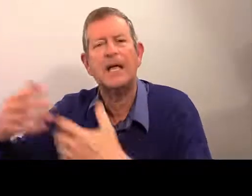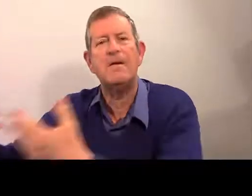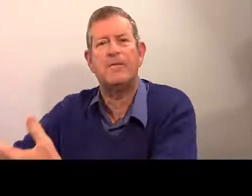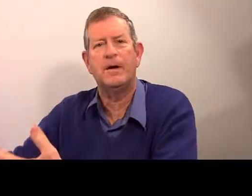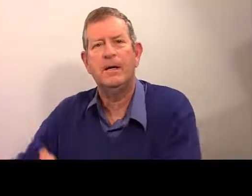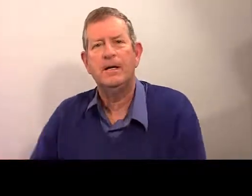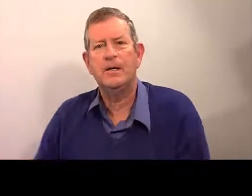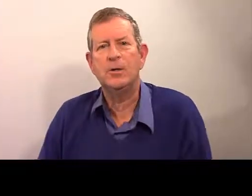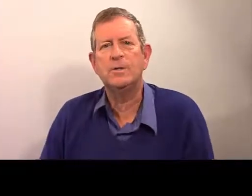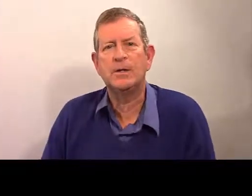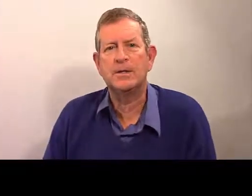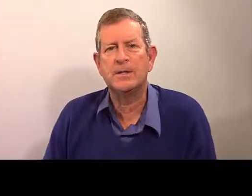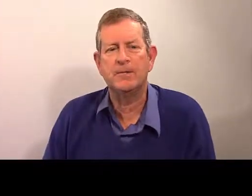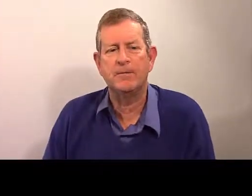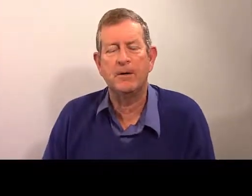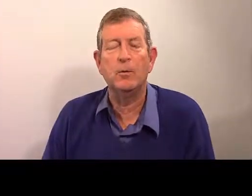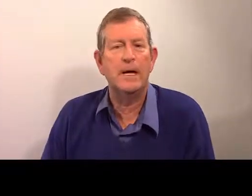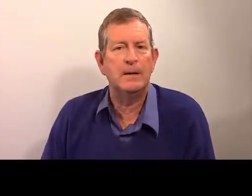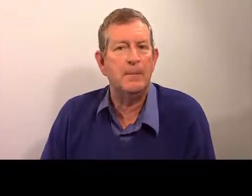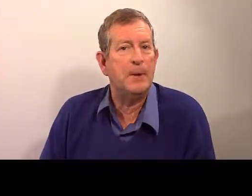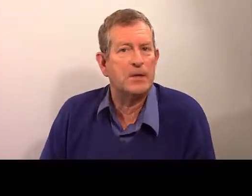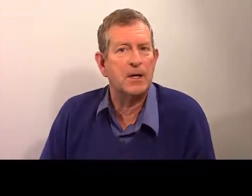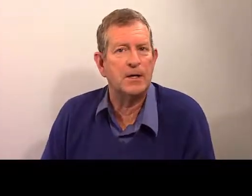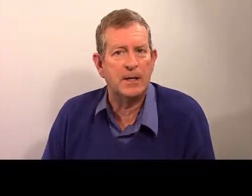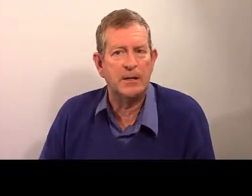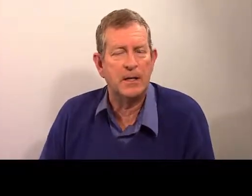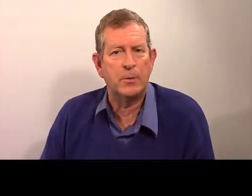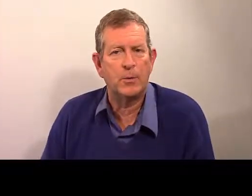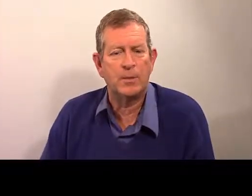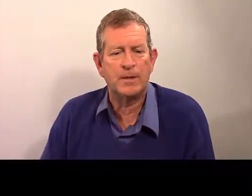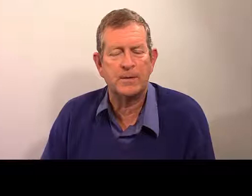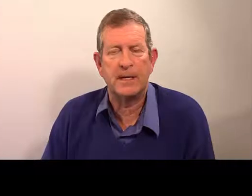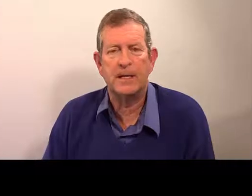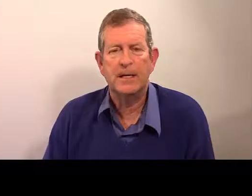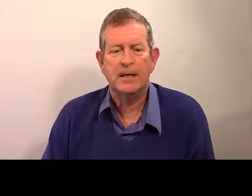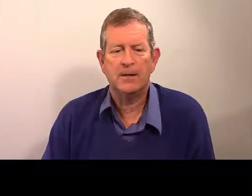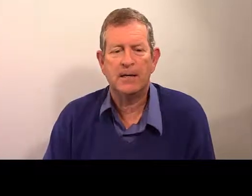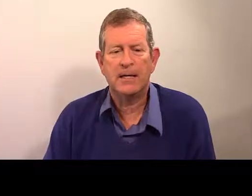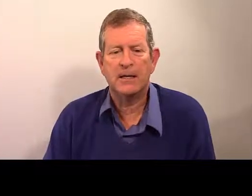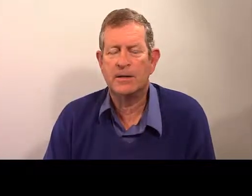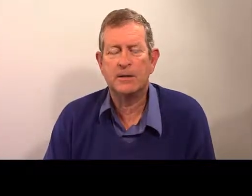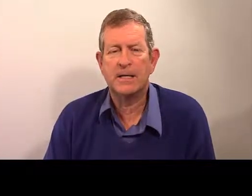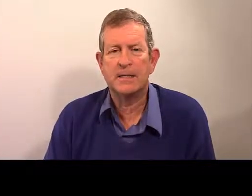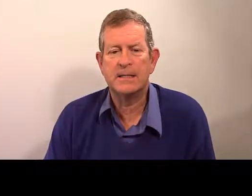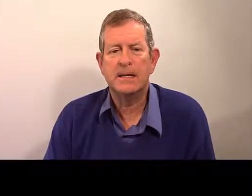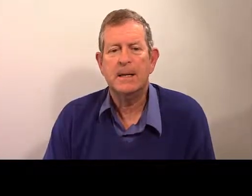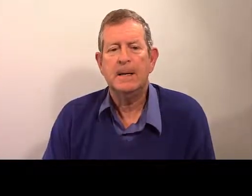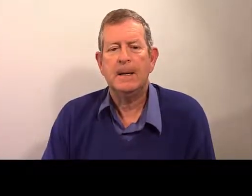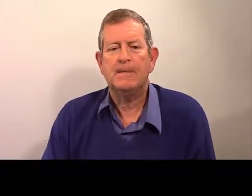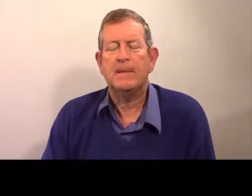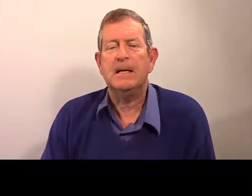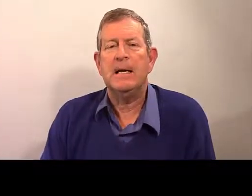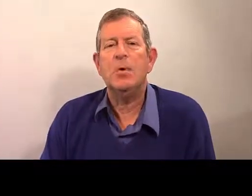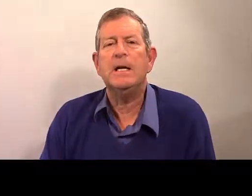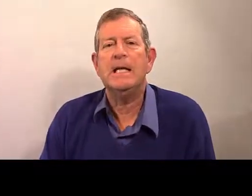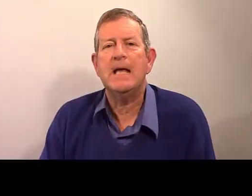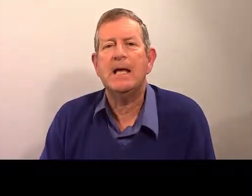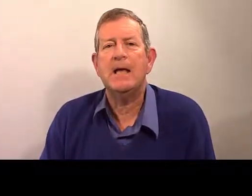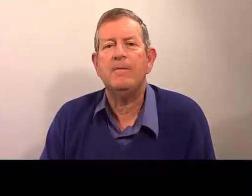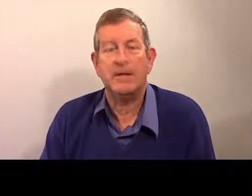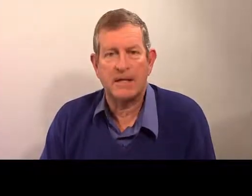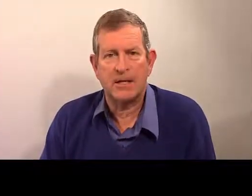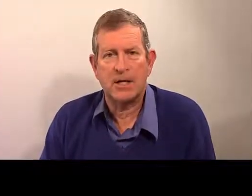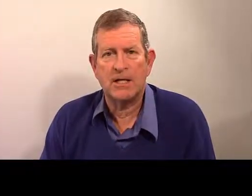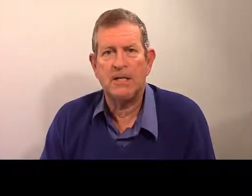qui décrivent les substantifs, ou les personnes, les pronoms personnels, en ce cas-ci, les mots qui